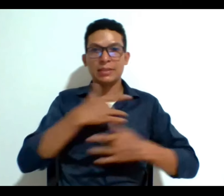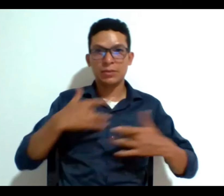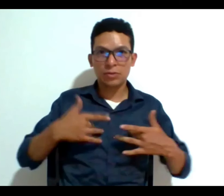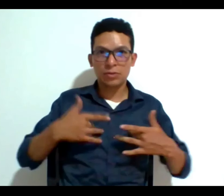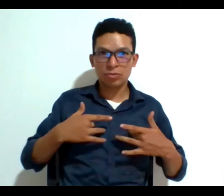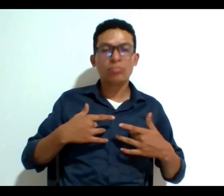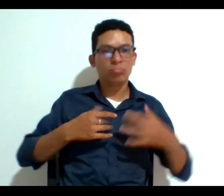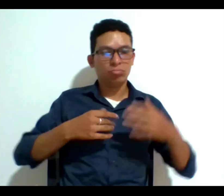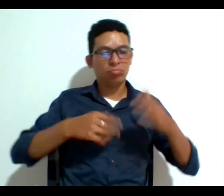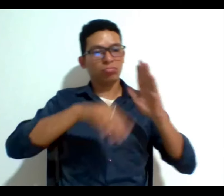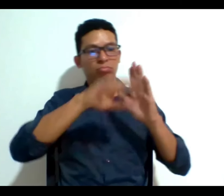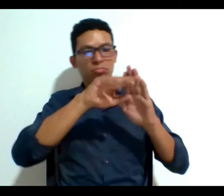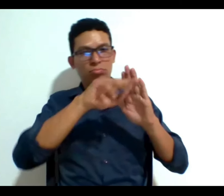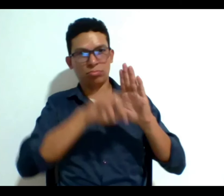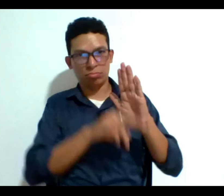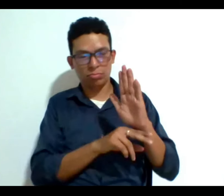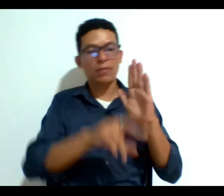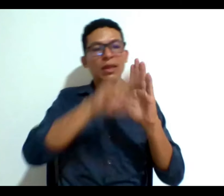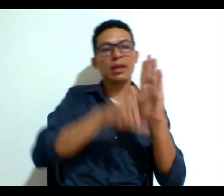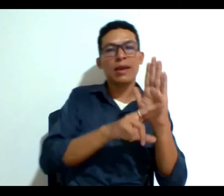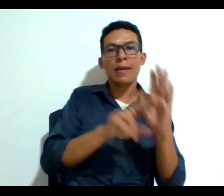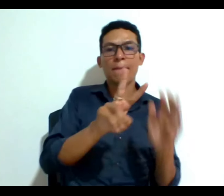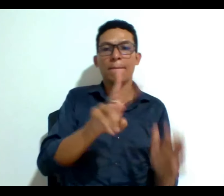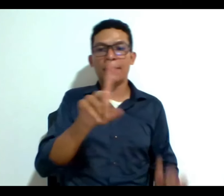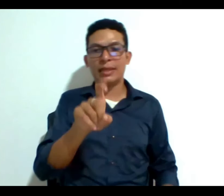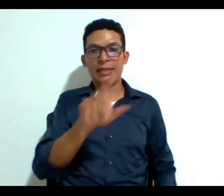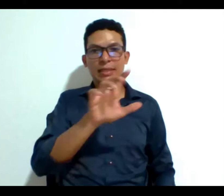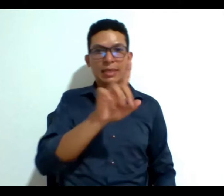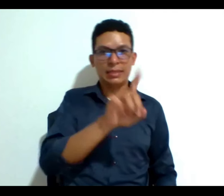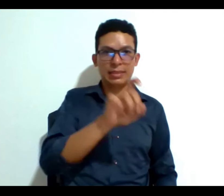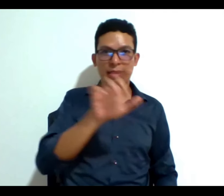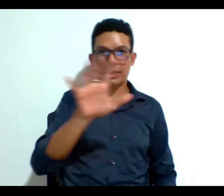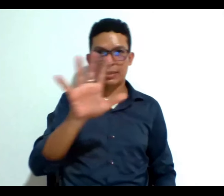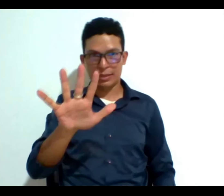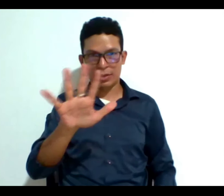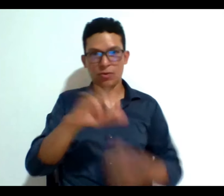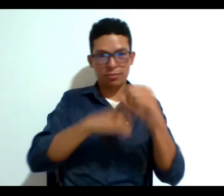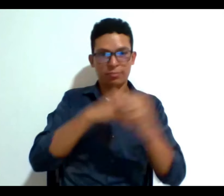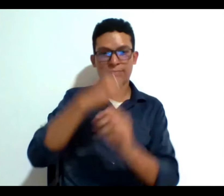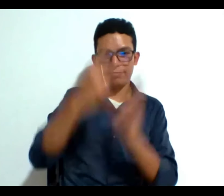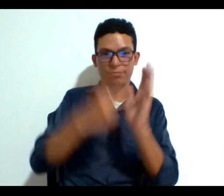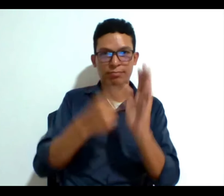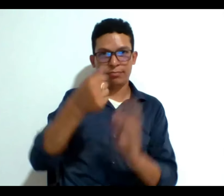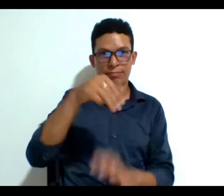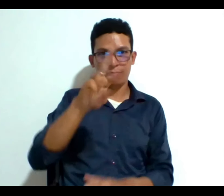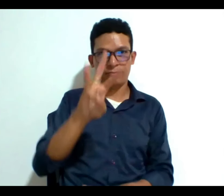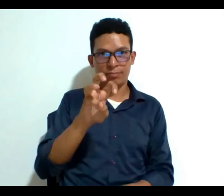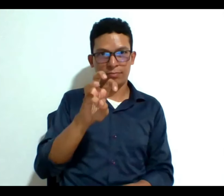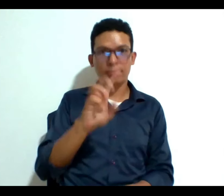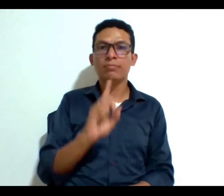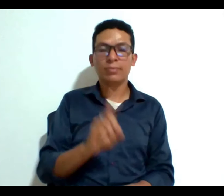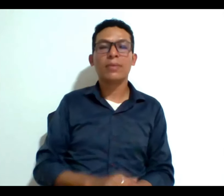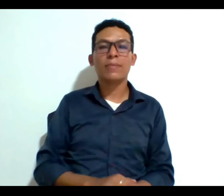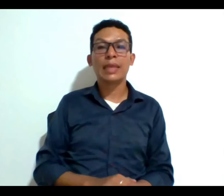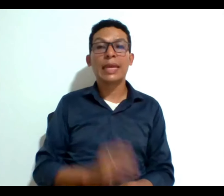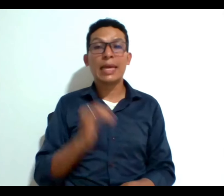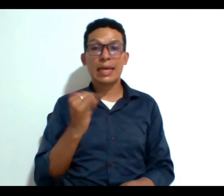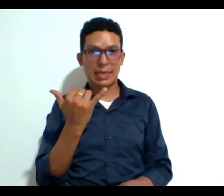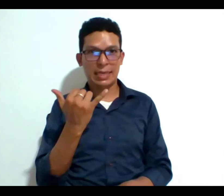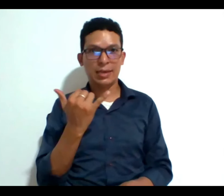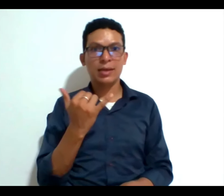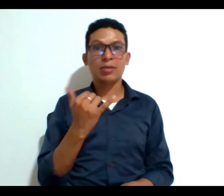resolución 2665 de 2018 y estos documentos de voluntad